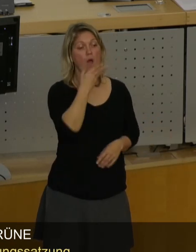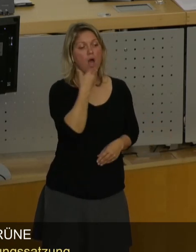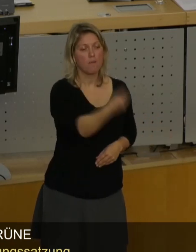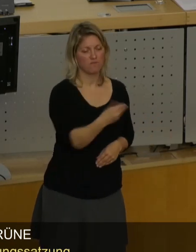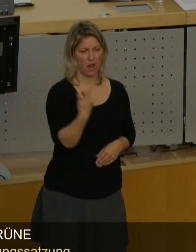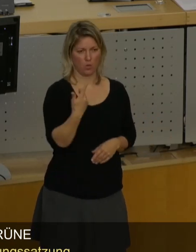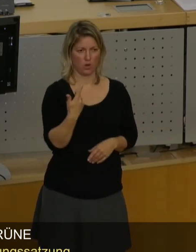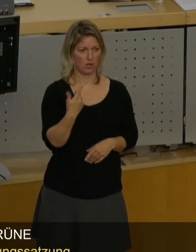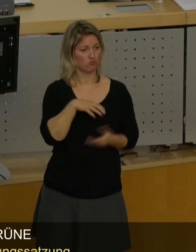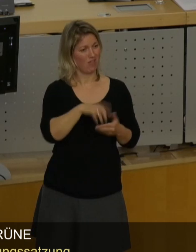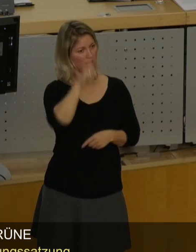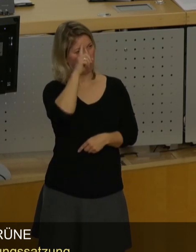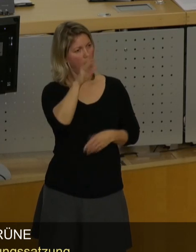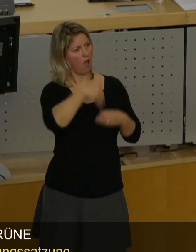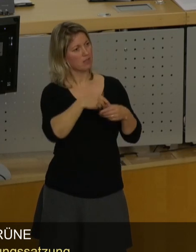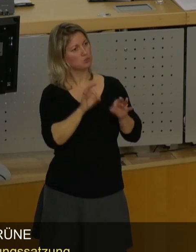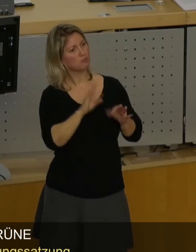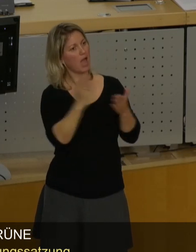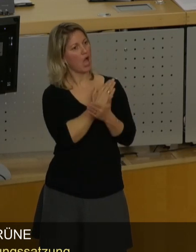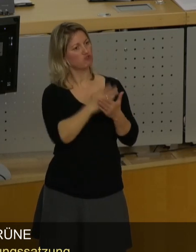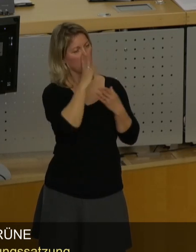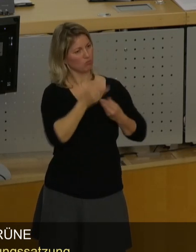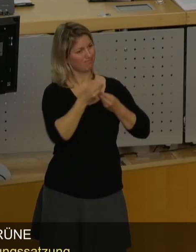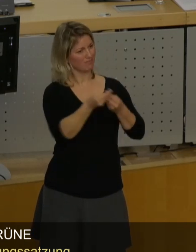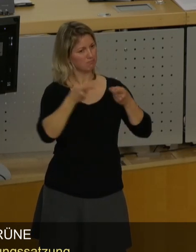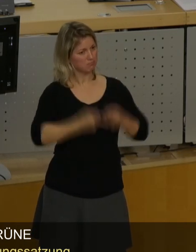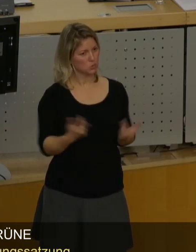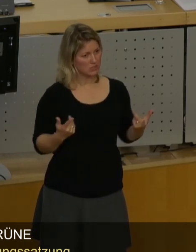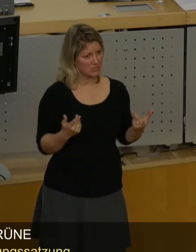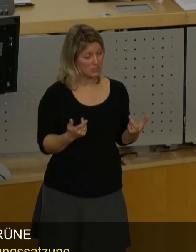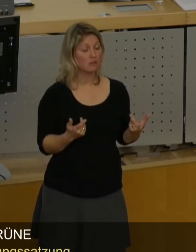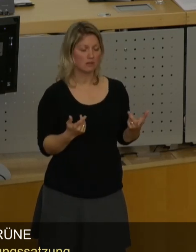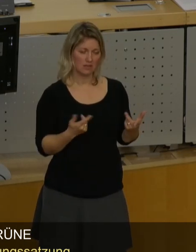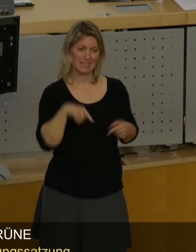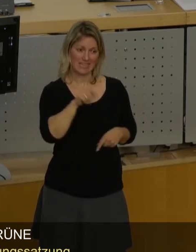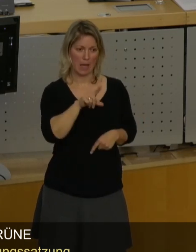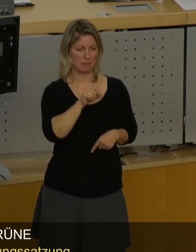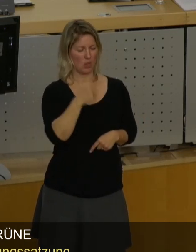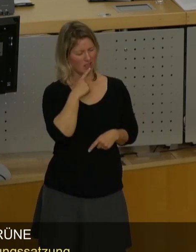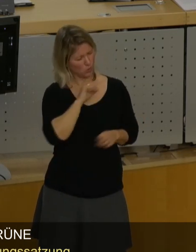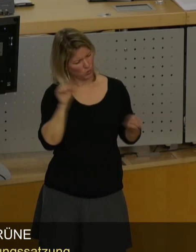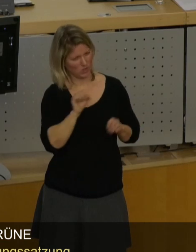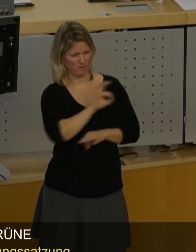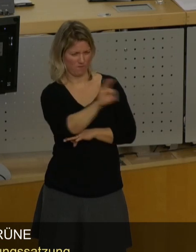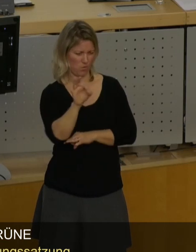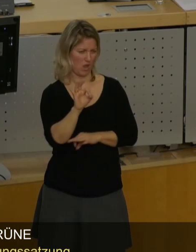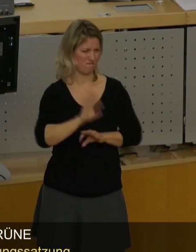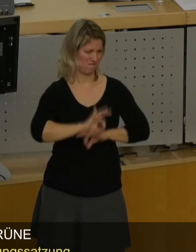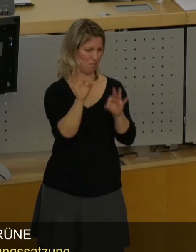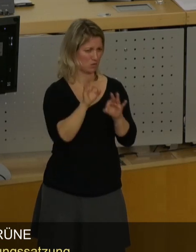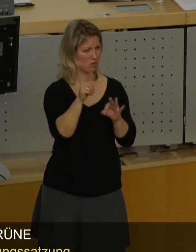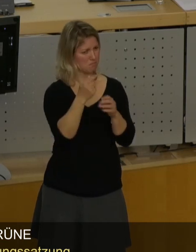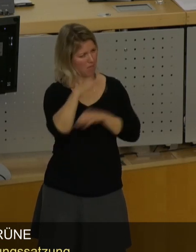Oberbürgermeister, zu einer bestimmten Entscheidung abzugeben, dann ist das eine massive Verbesserung der demokratischen Einflussrechte